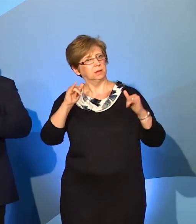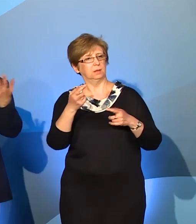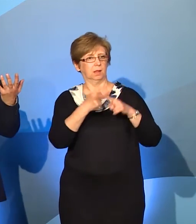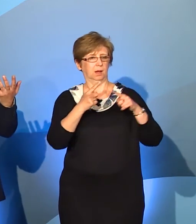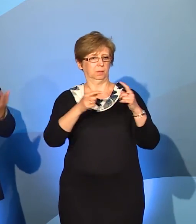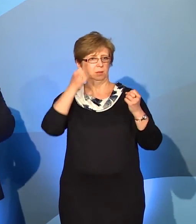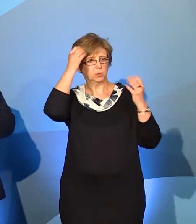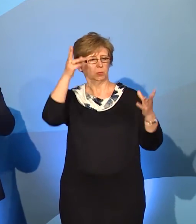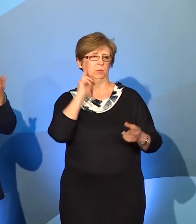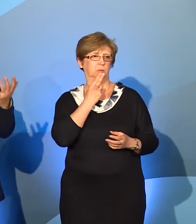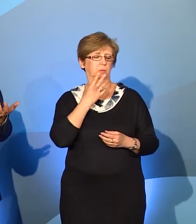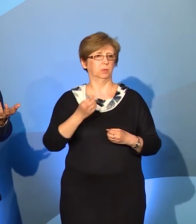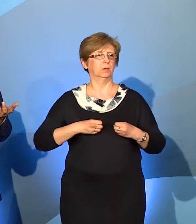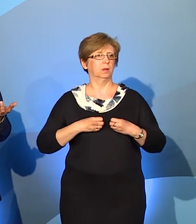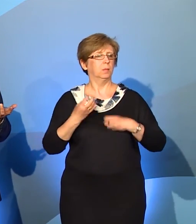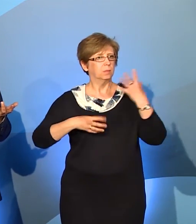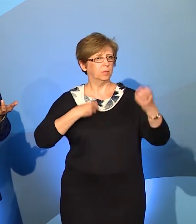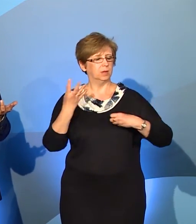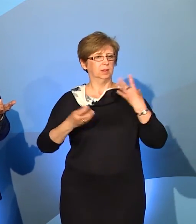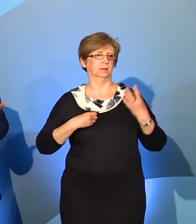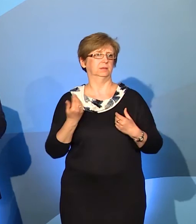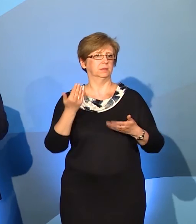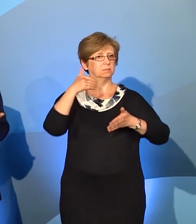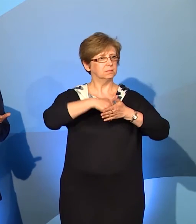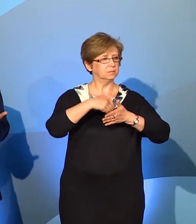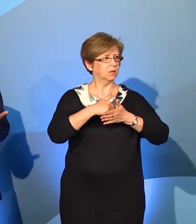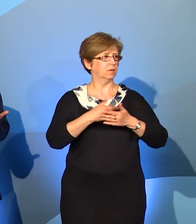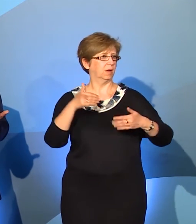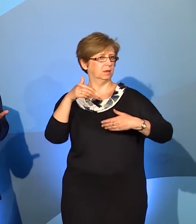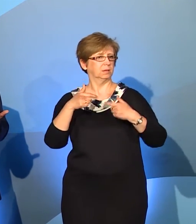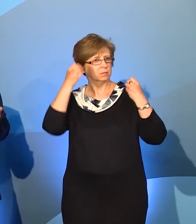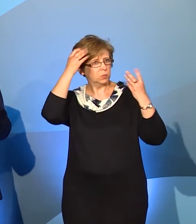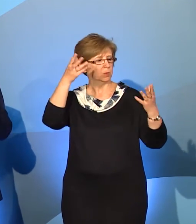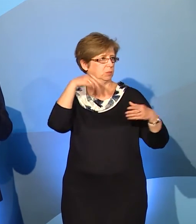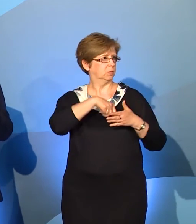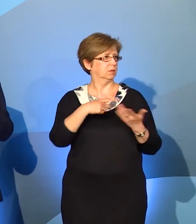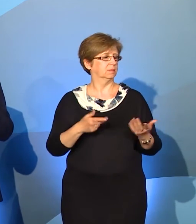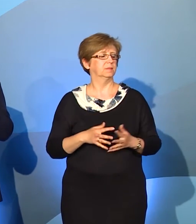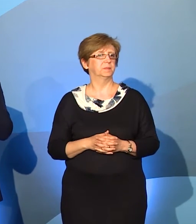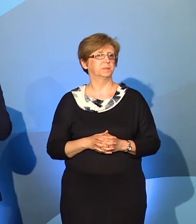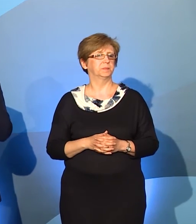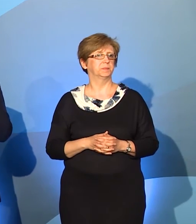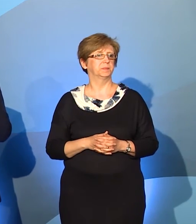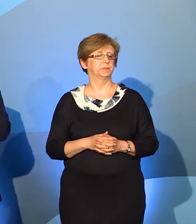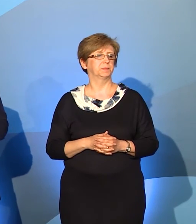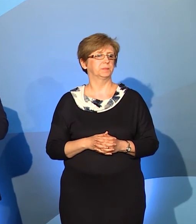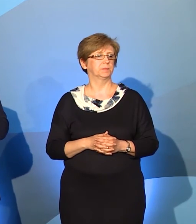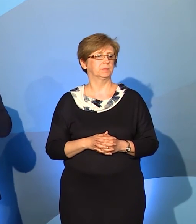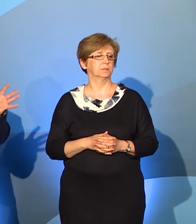poezja, savoir-vivre, cała masa rzeczy, które cechują też naszą kulturę. Natomiast jedna rzecz, o której Państwo powiem, to zawsze